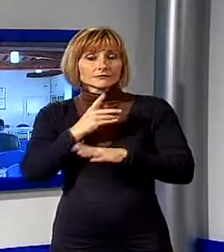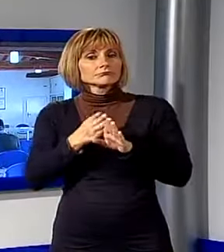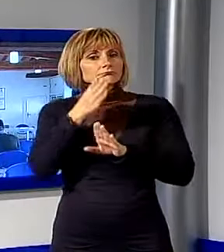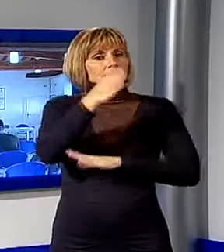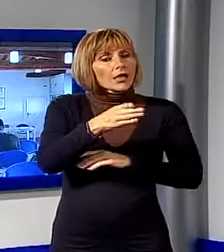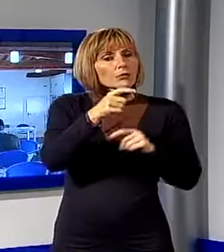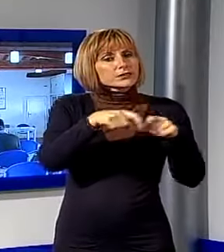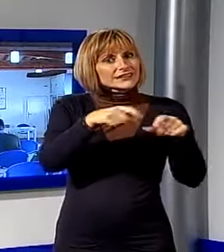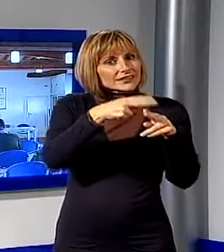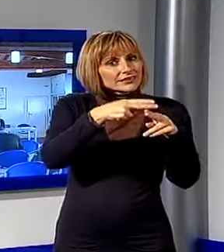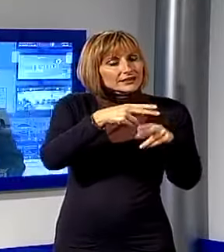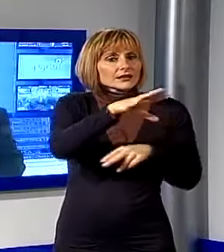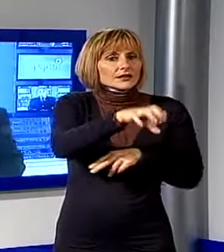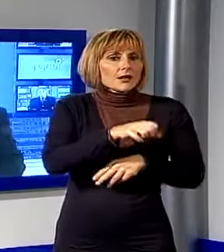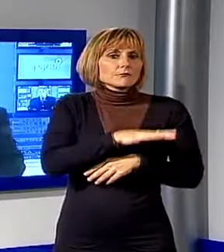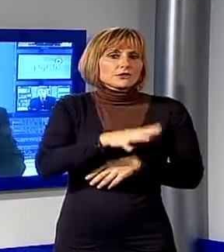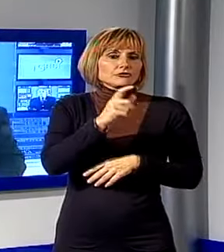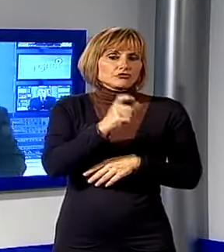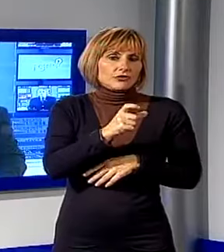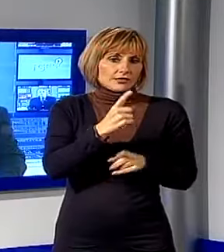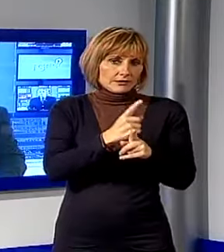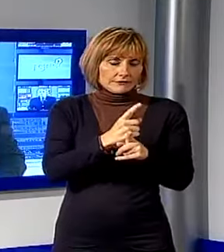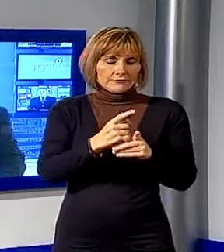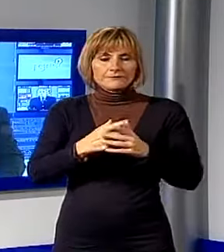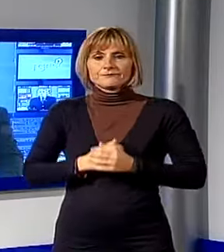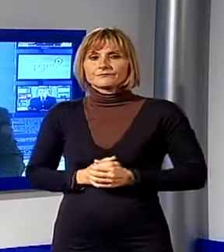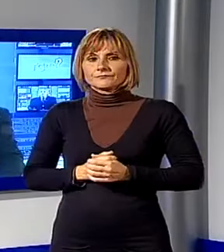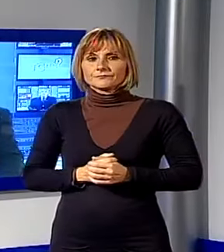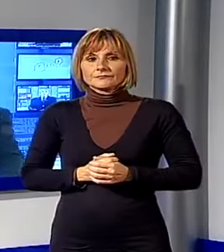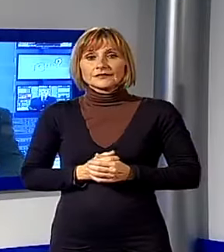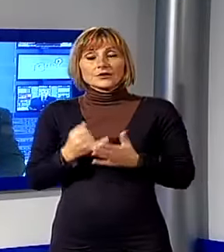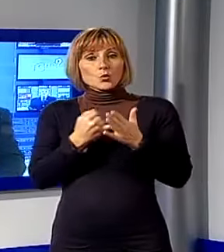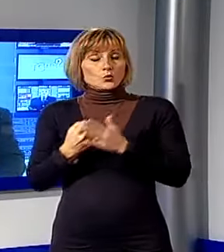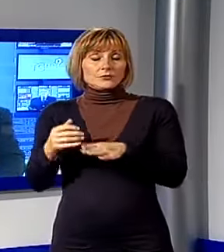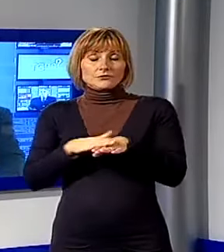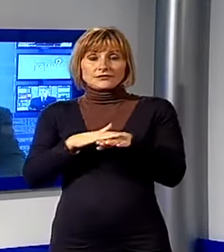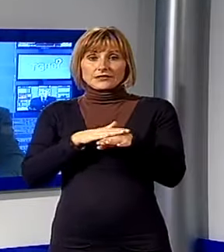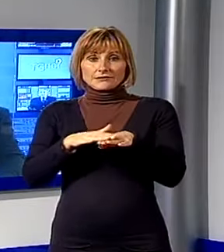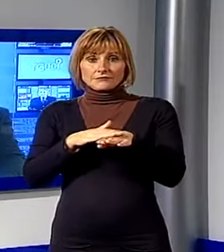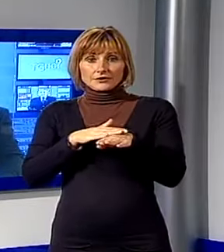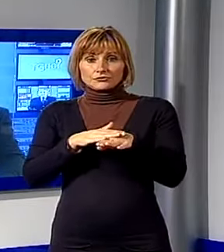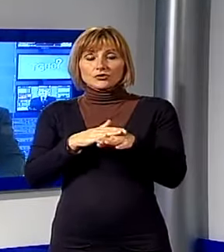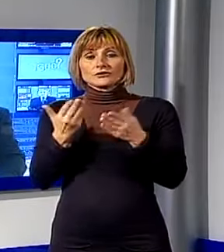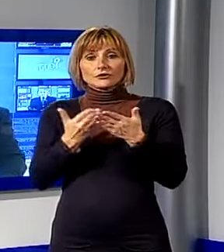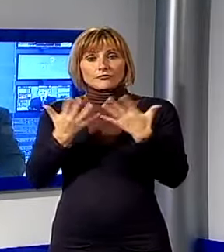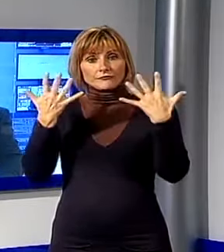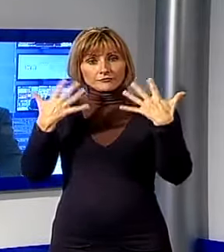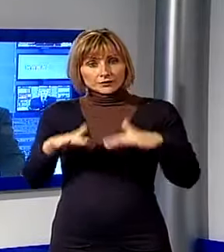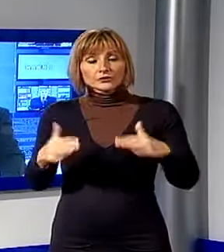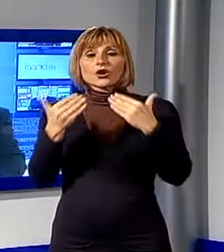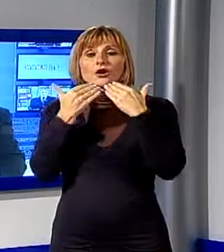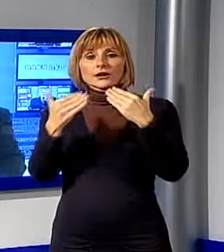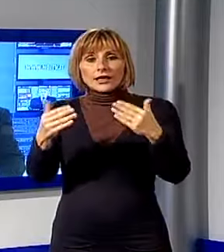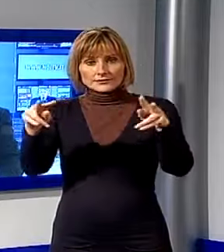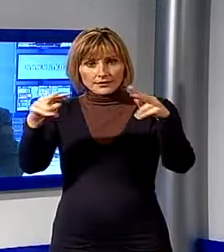biglietteria in piazza Cittadella. E con questo servizio si chiude anche la prima parte del TG Noi. Adesso ci